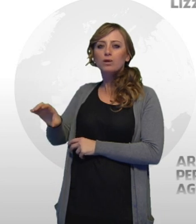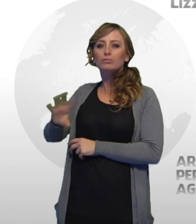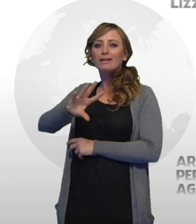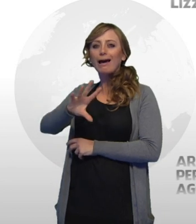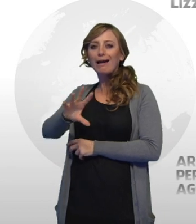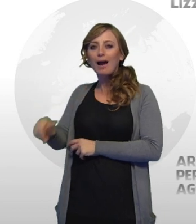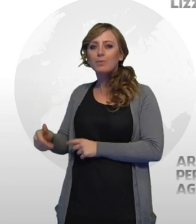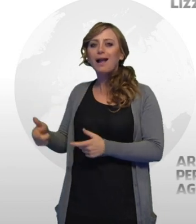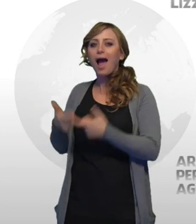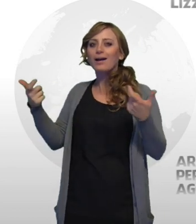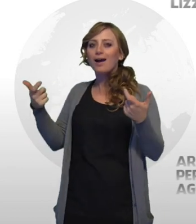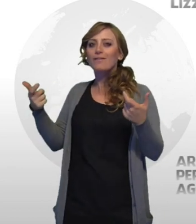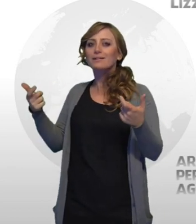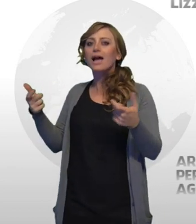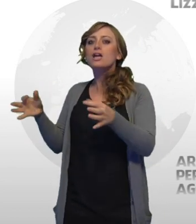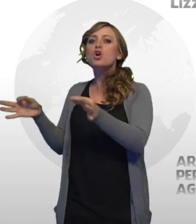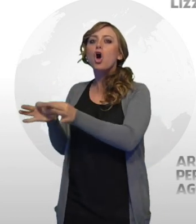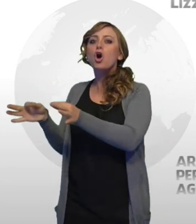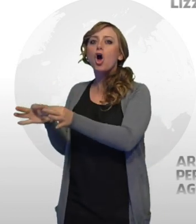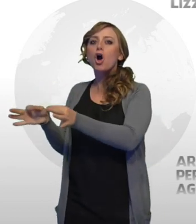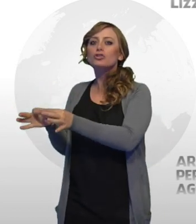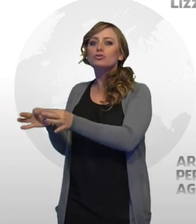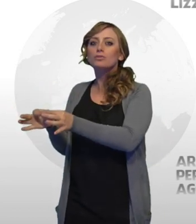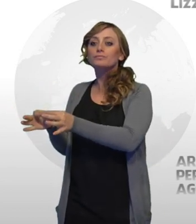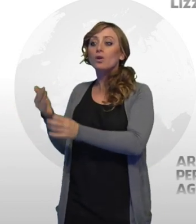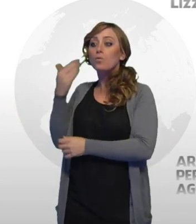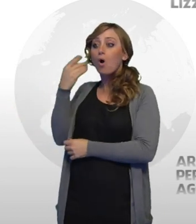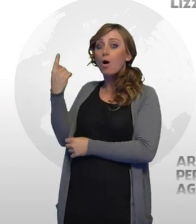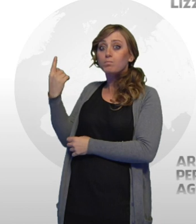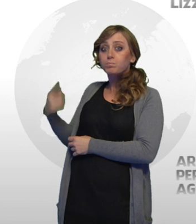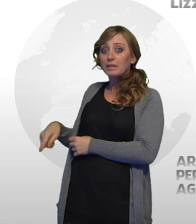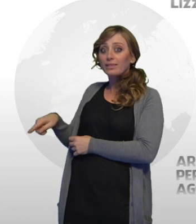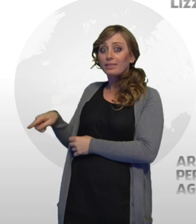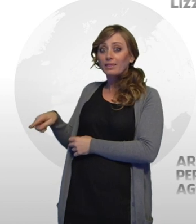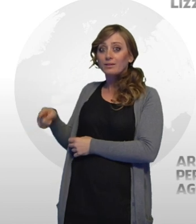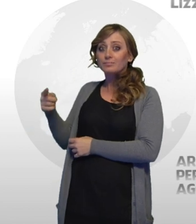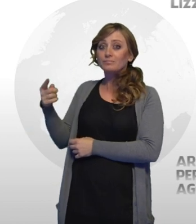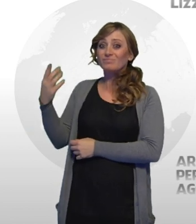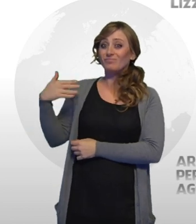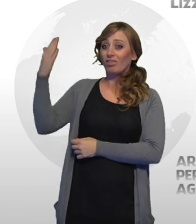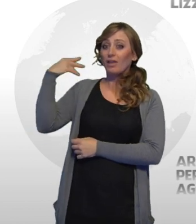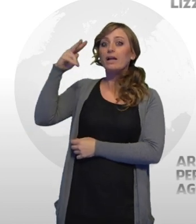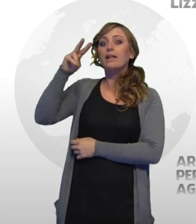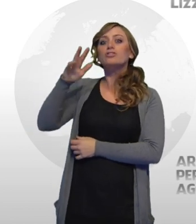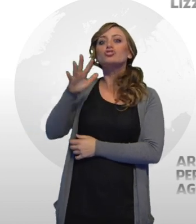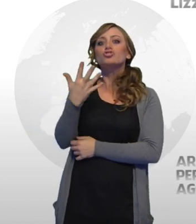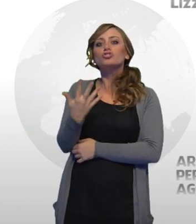Il giovane è ritenuto l'autore di una rapina perpetrata il 5 dicembre del 2010